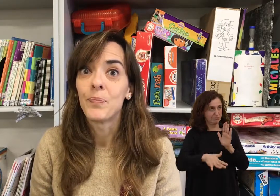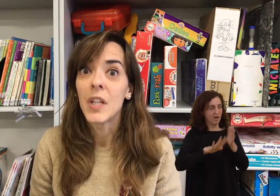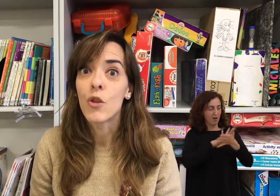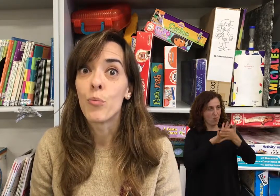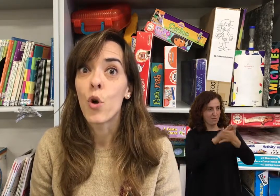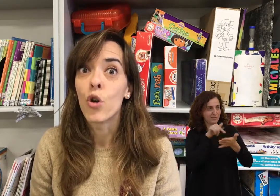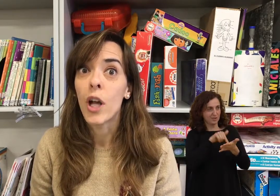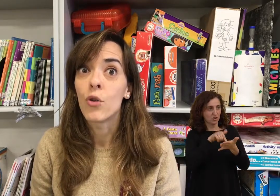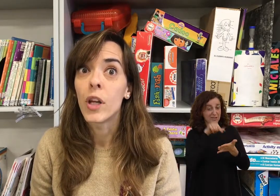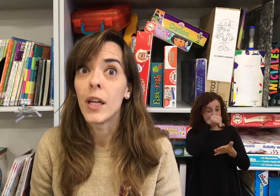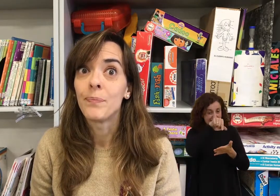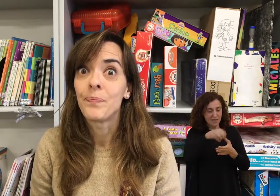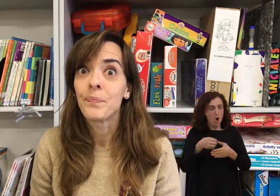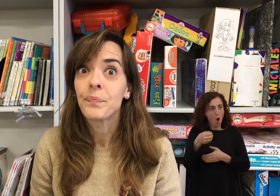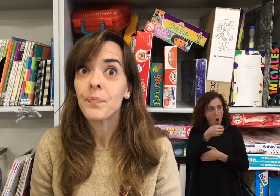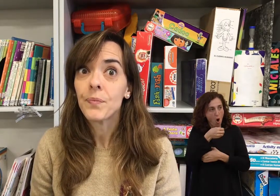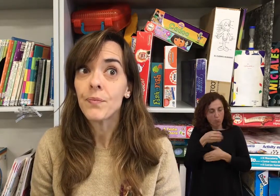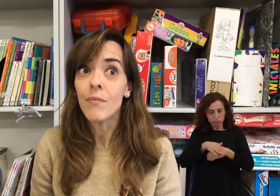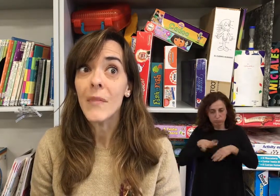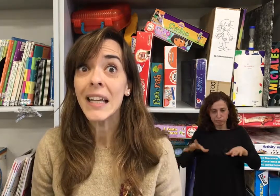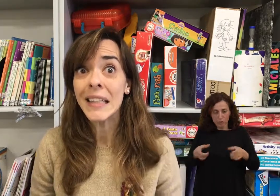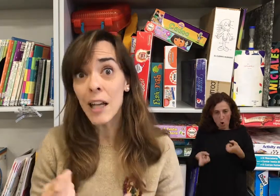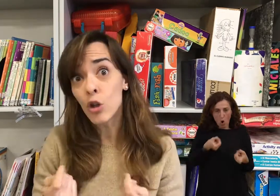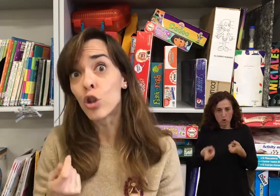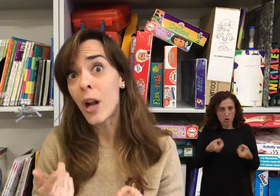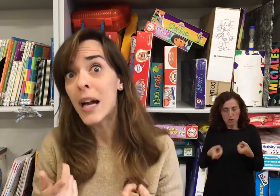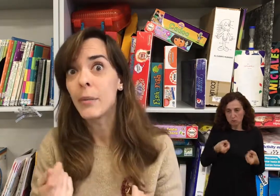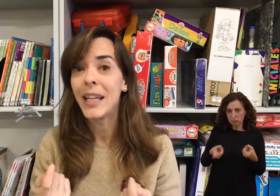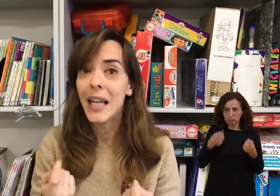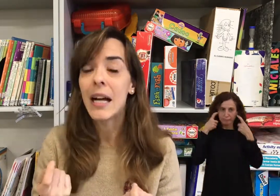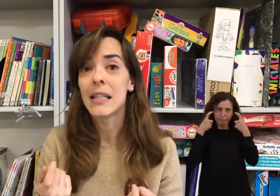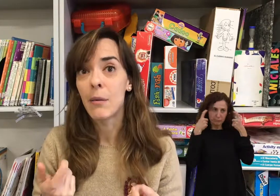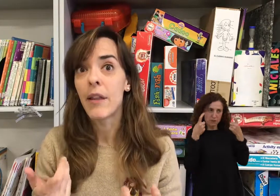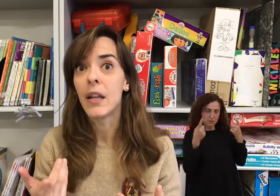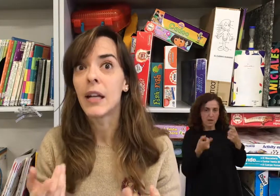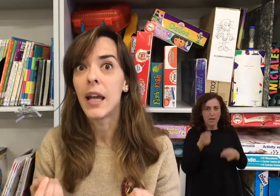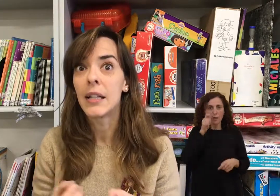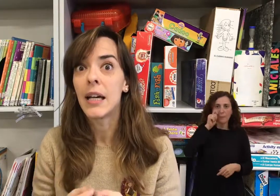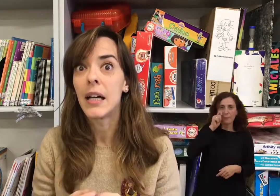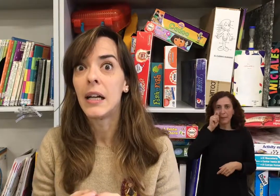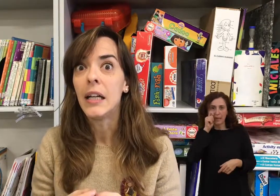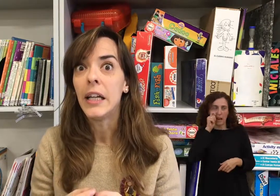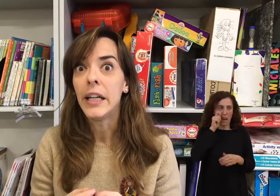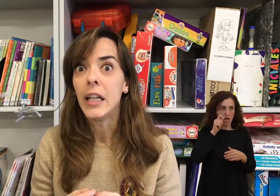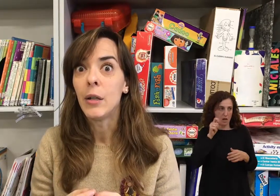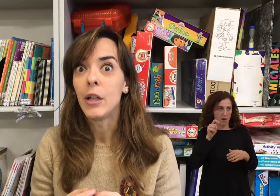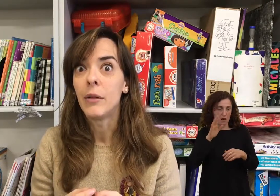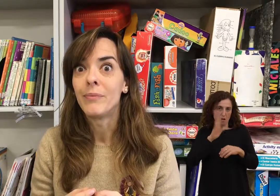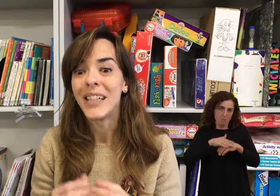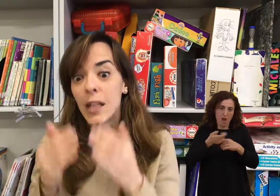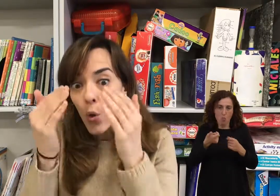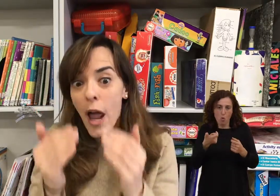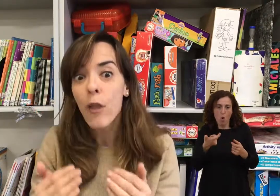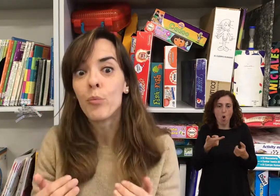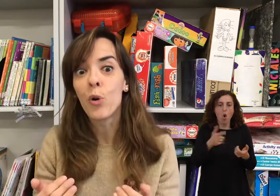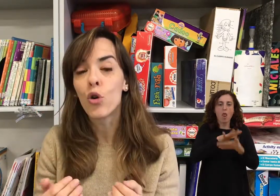que es un poco el órgano que intenta controlar, vigilar, establecer el que haya regulado un poco